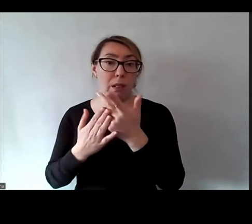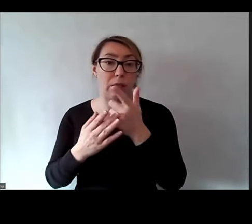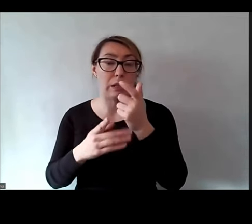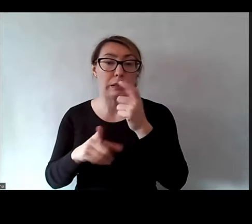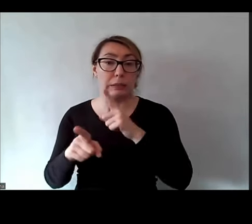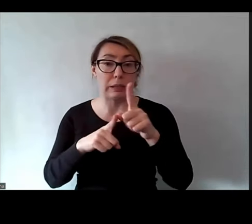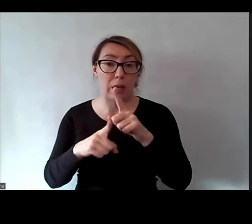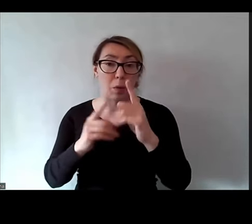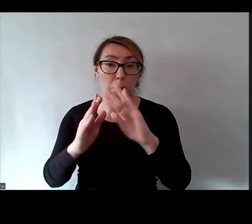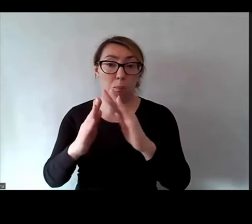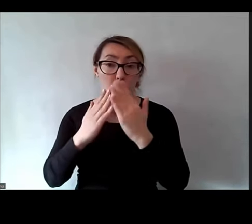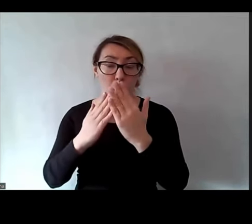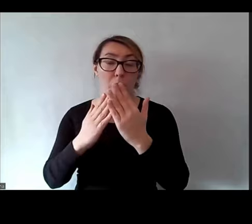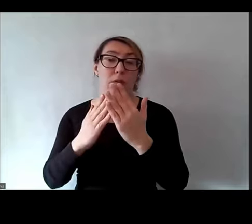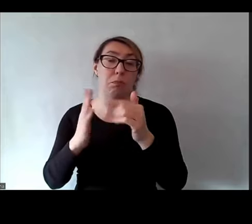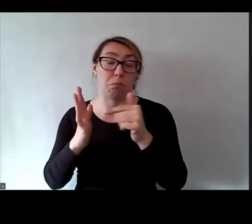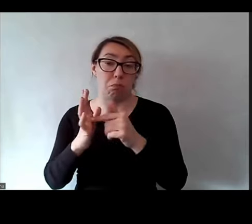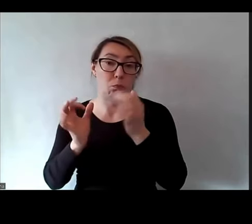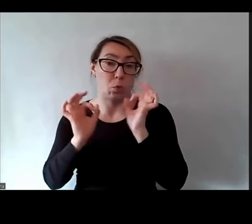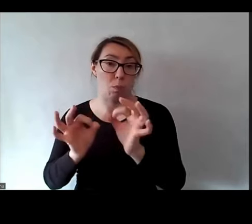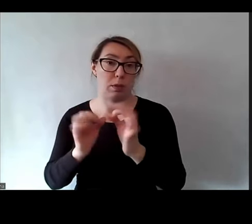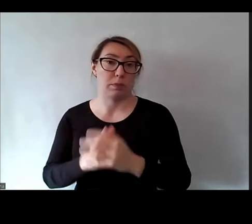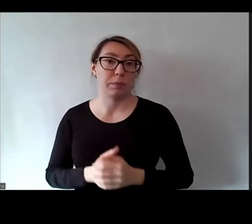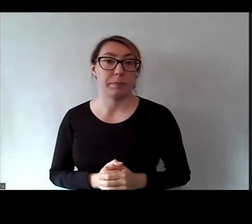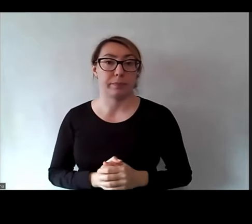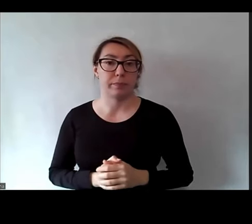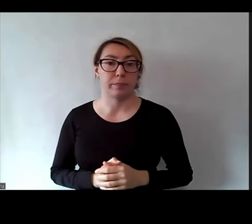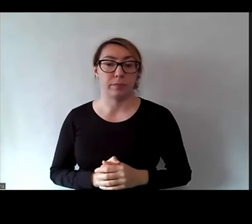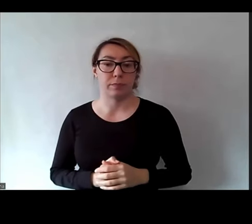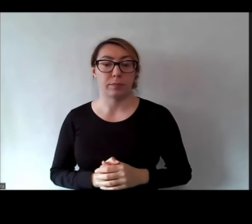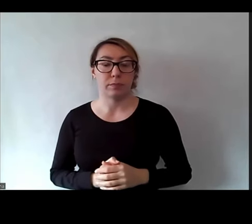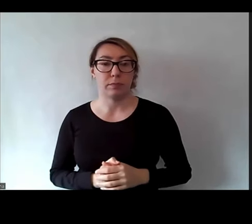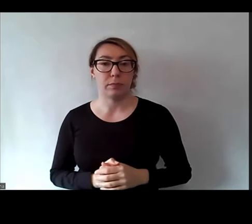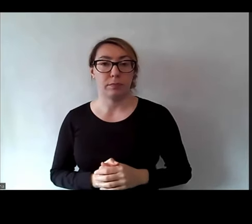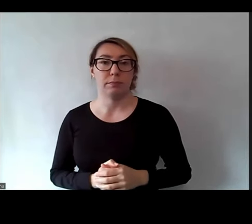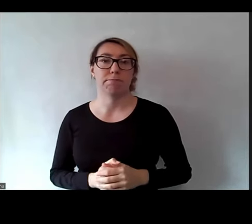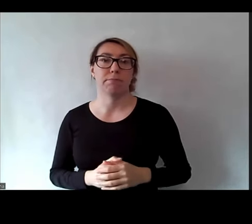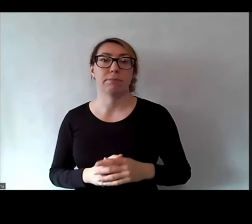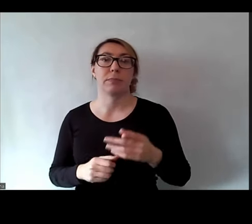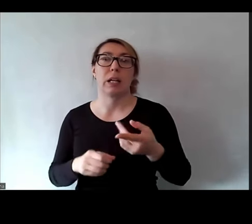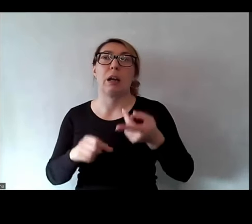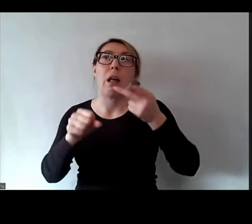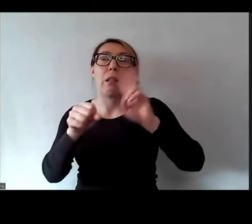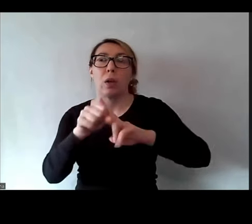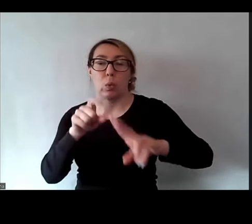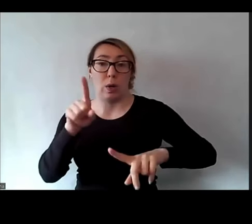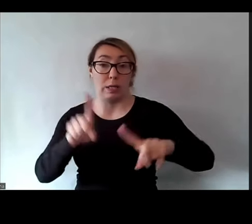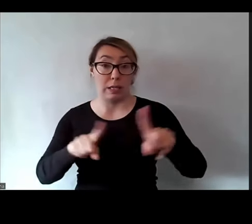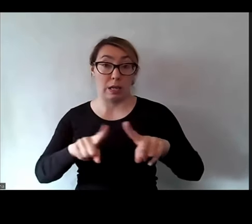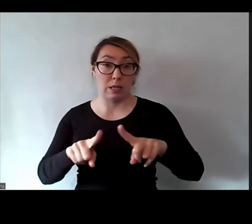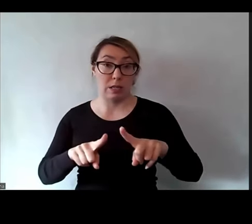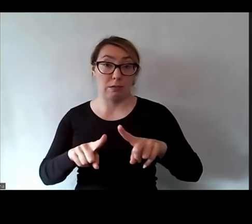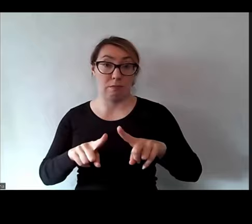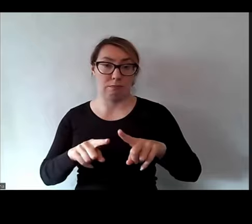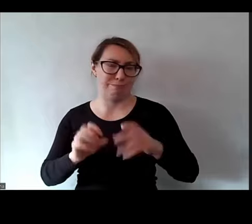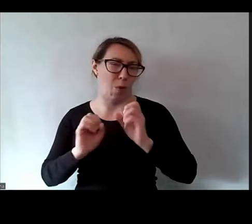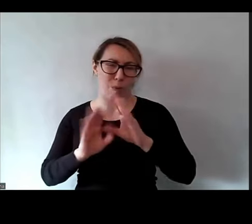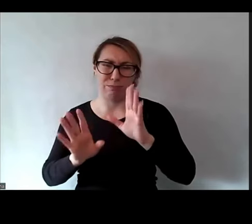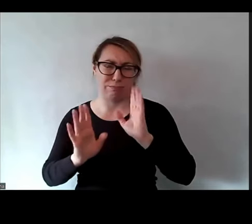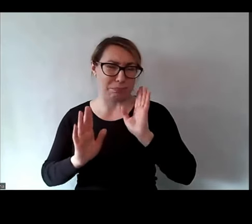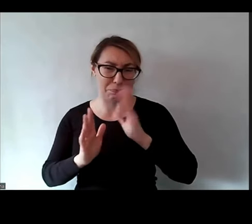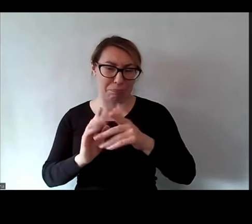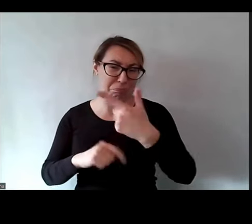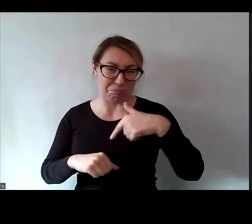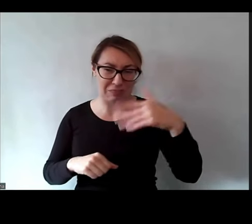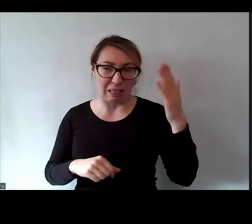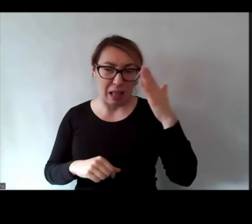pokazać w sposób właściwy, bo są takie znaki, które są oczywiste i my je